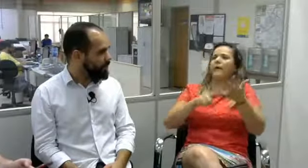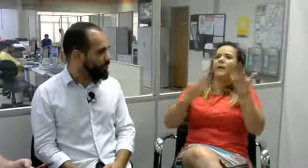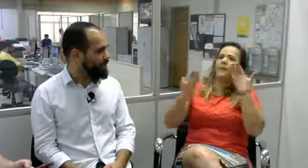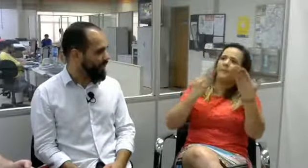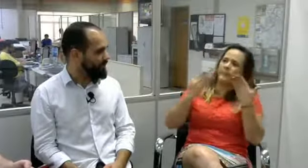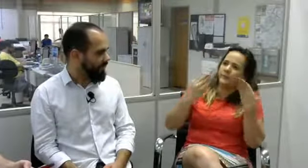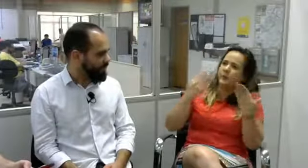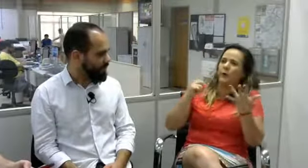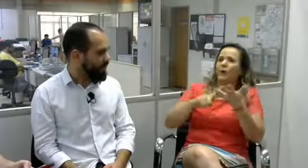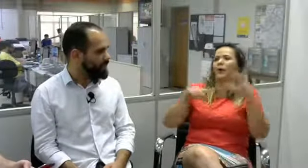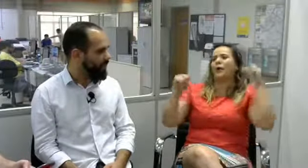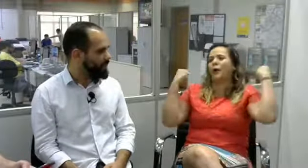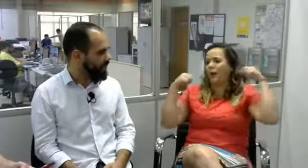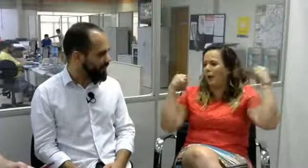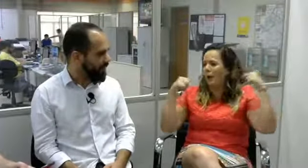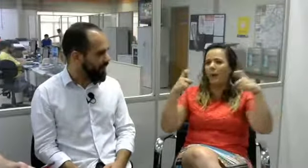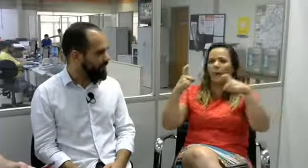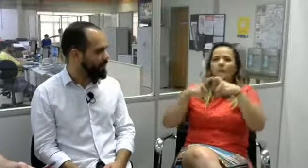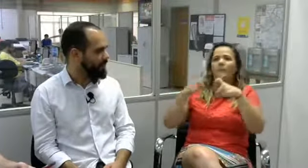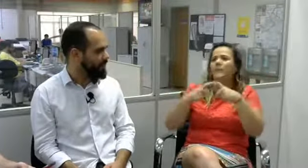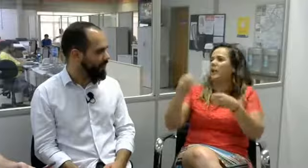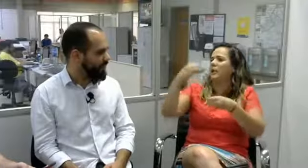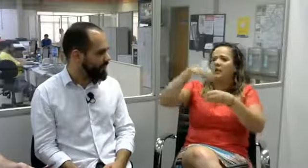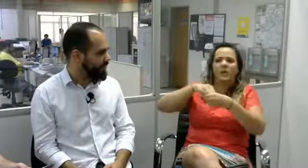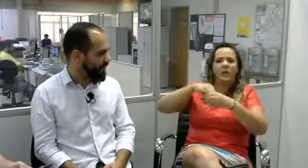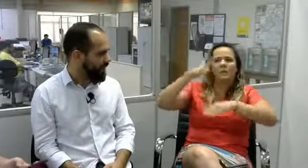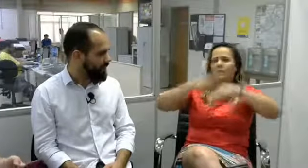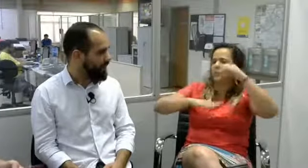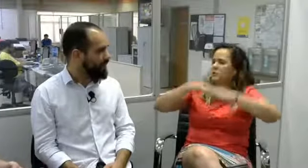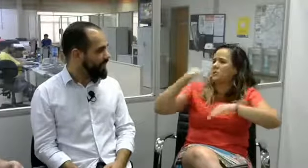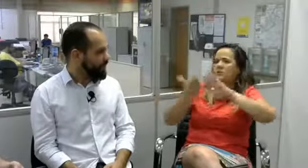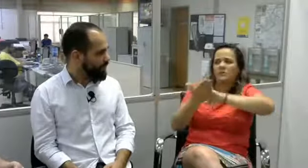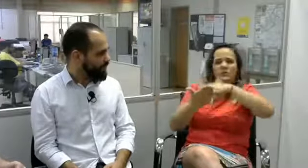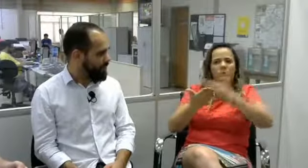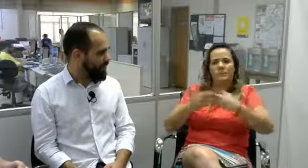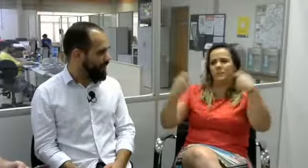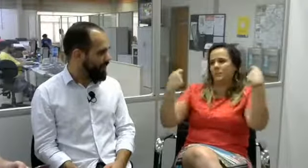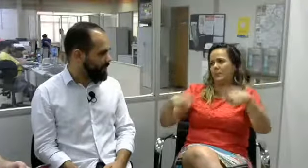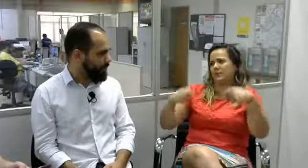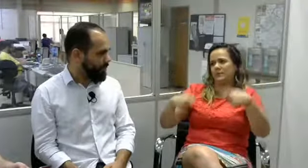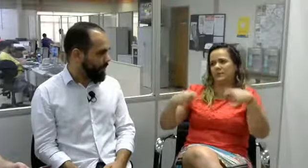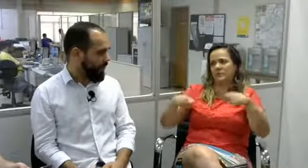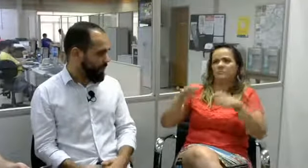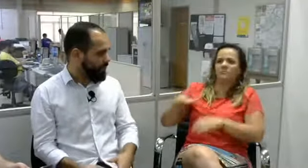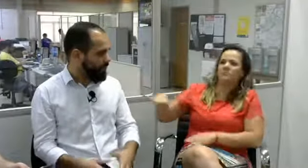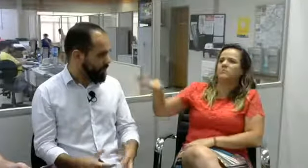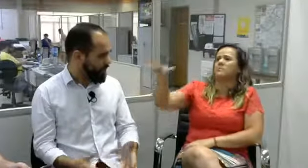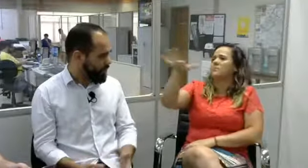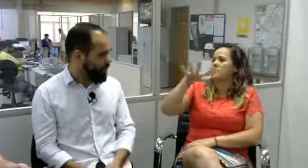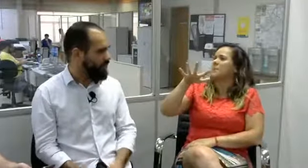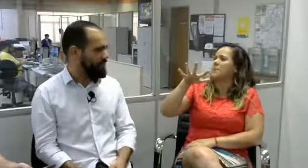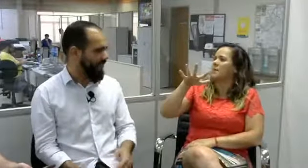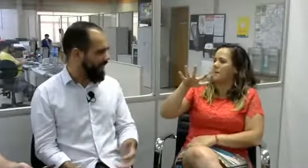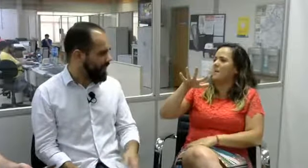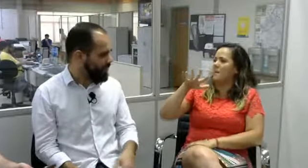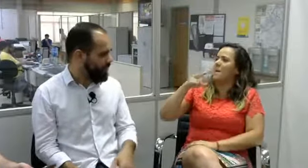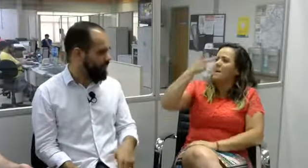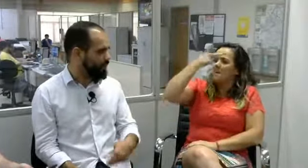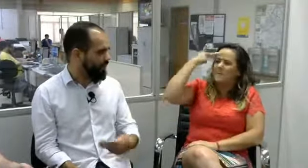dois caminhos, tanto o caminho da fala quanto o caminho da língua de sinais. Então, hoje nós trabalhamos com todas as profissões, médicos, educadores